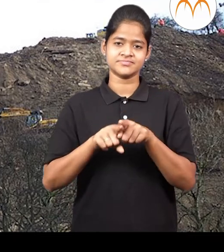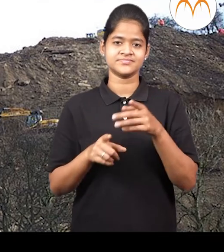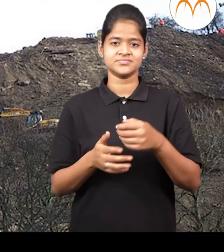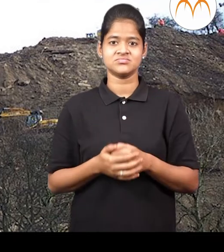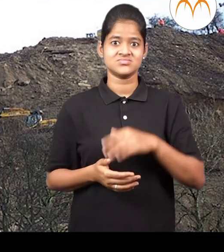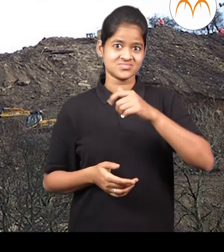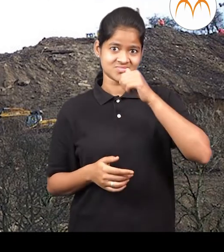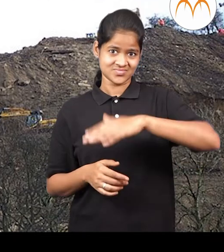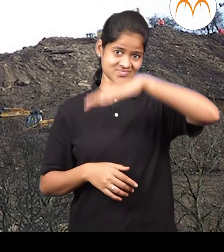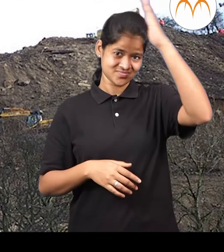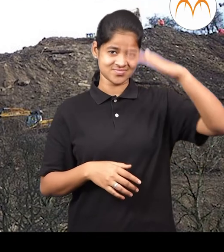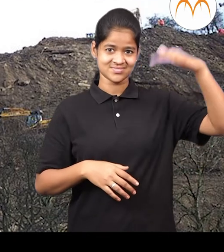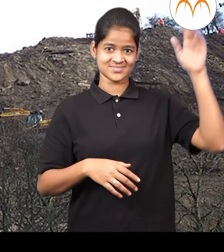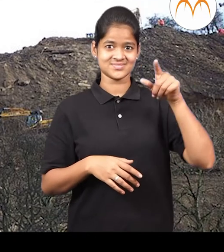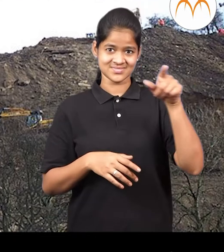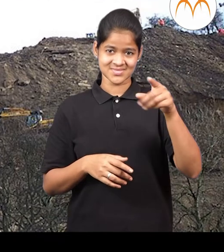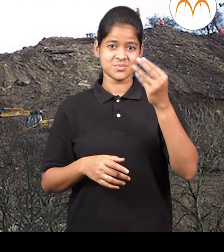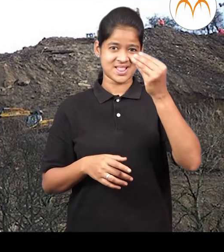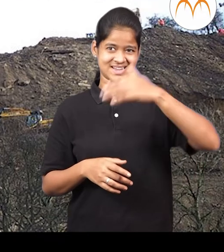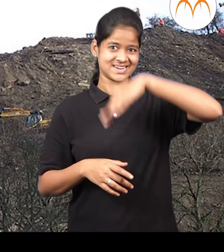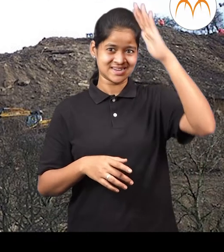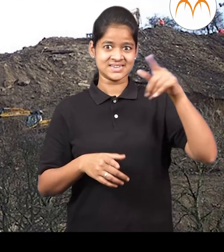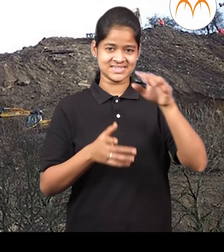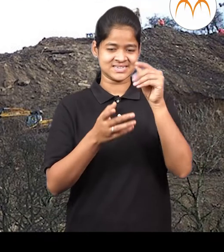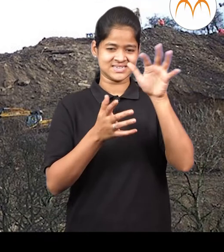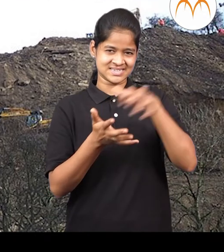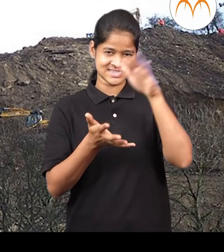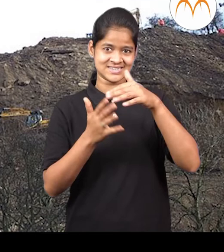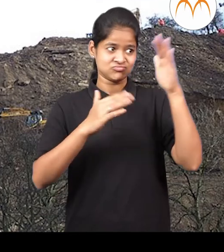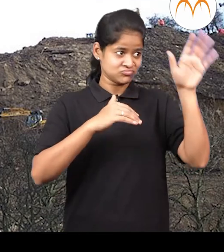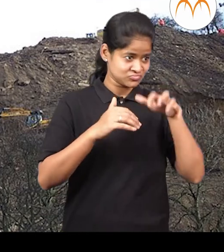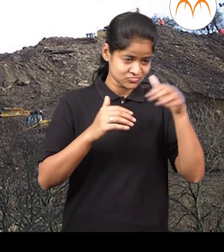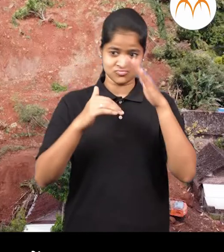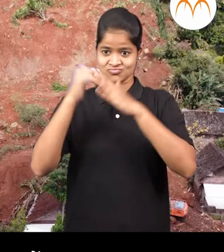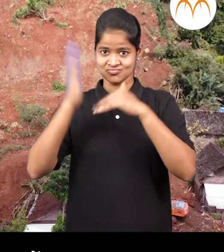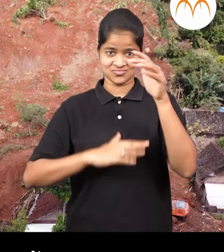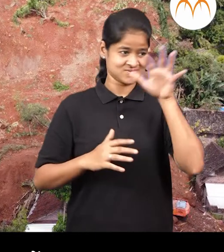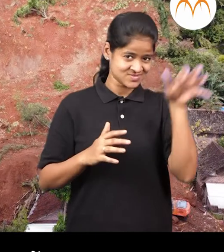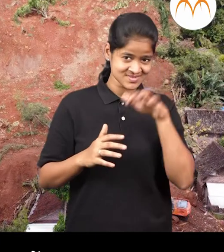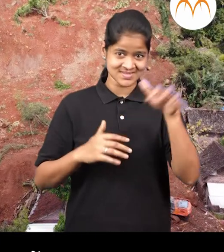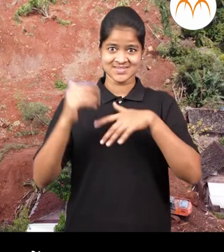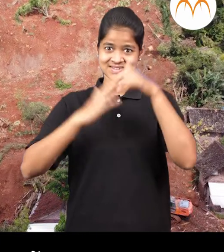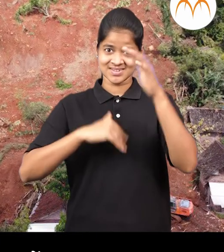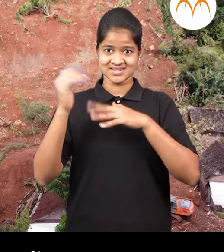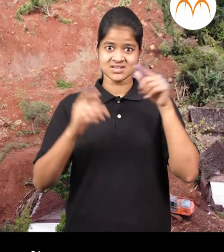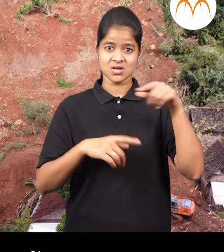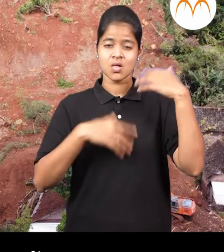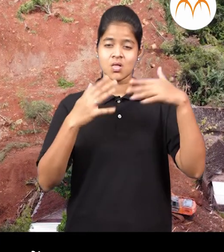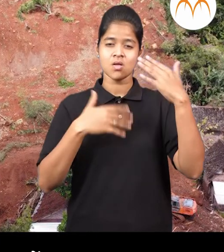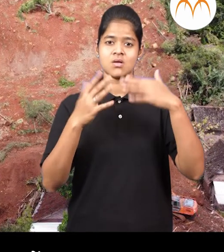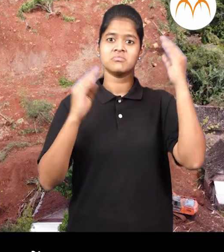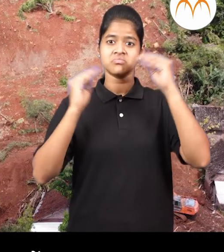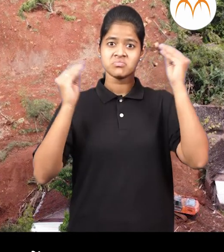मानसाननी खूब दिवस डोंगरावरची माती काढ़ून-काढ़ून वापरली त्या मुले नंतरचा